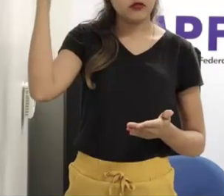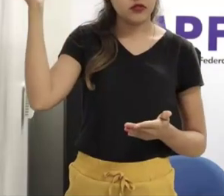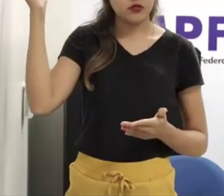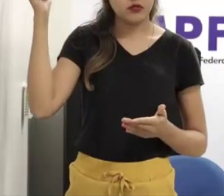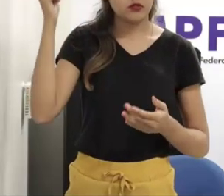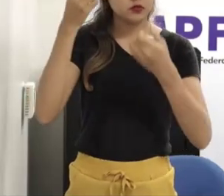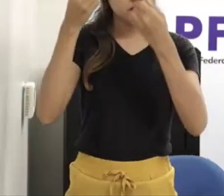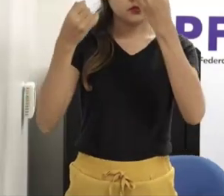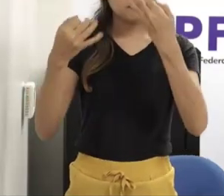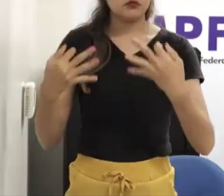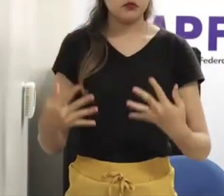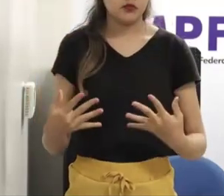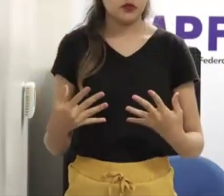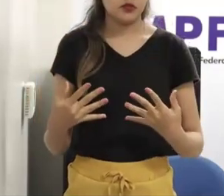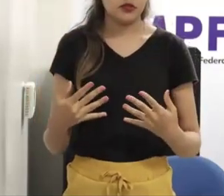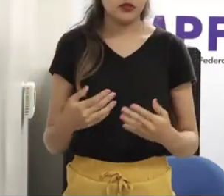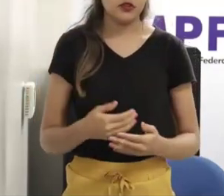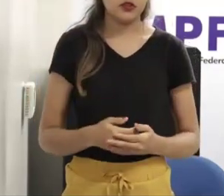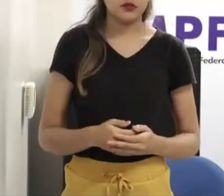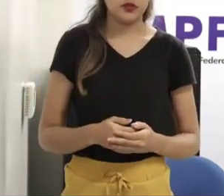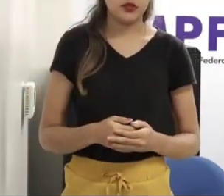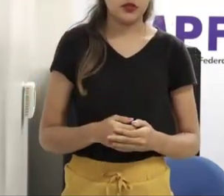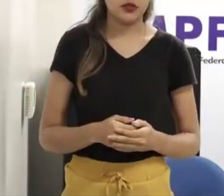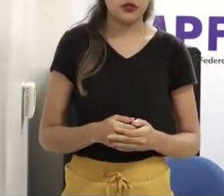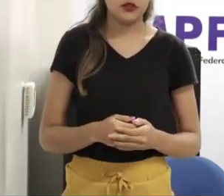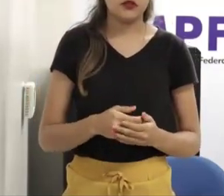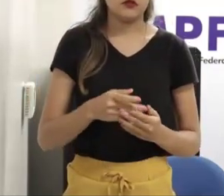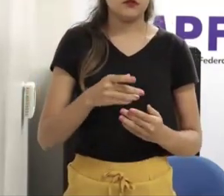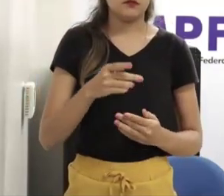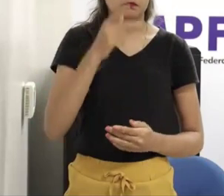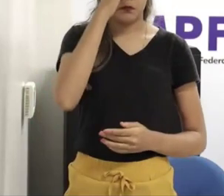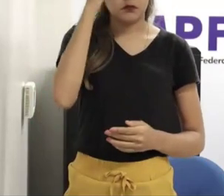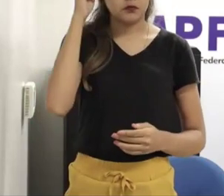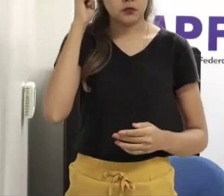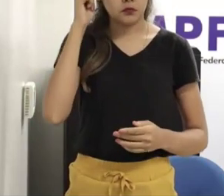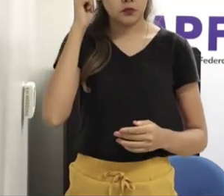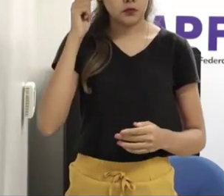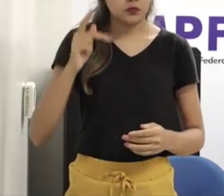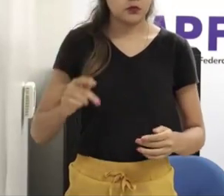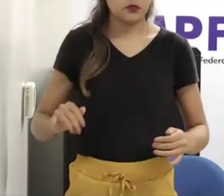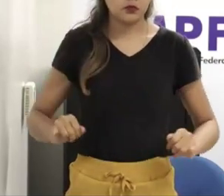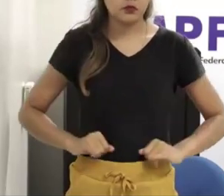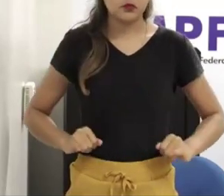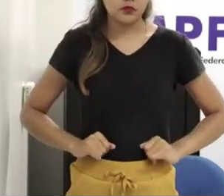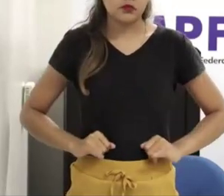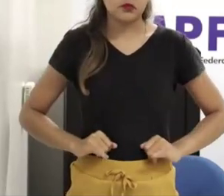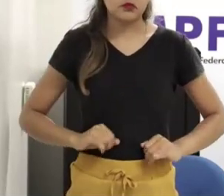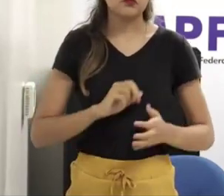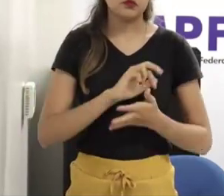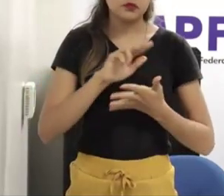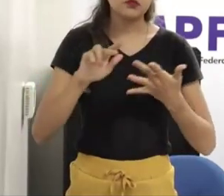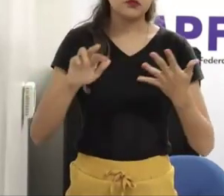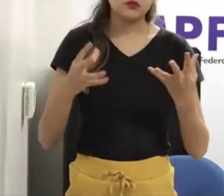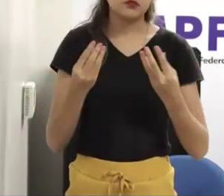e eles mesmos falam, pô, está cheio de viés, as pessoas iam falando ali o que eles tinham vivido, um dos